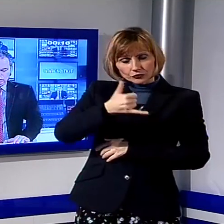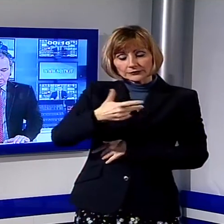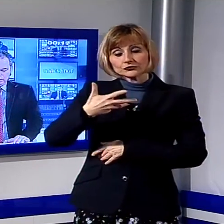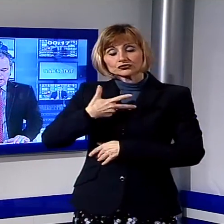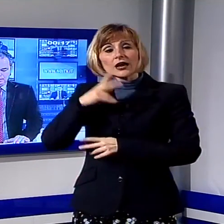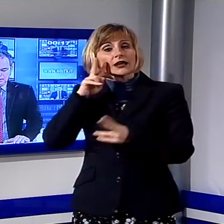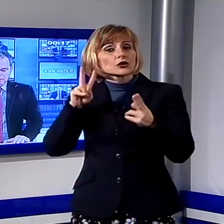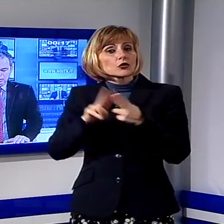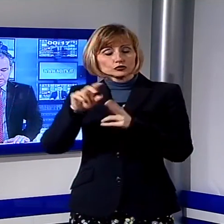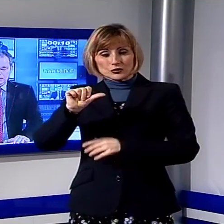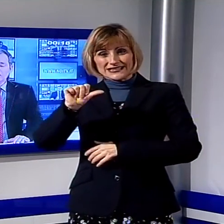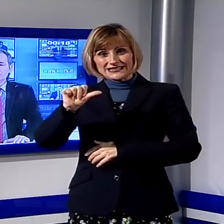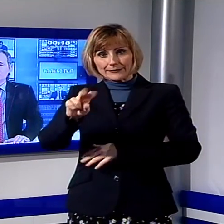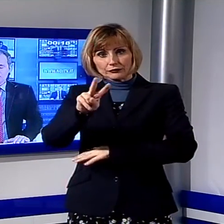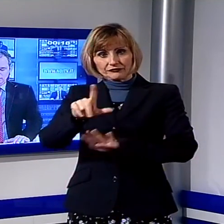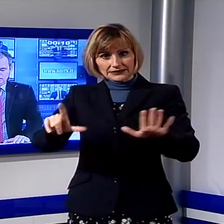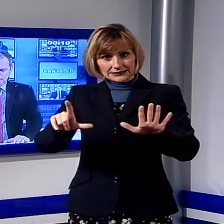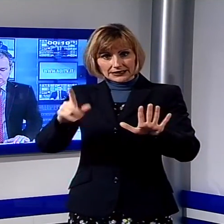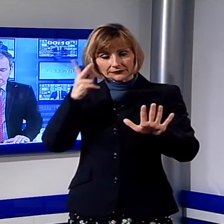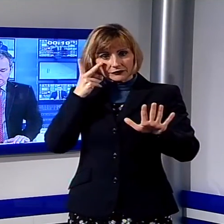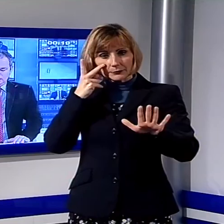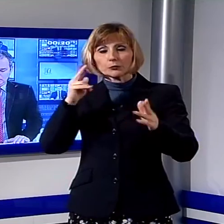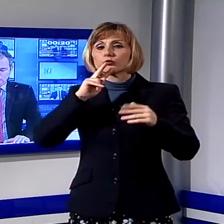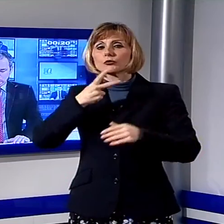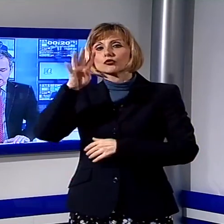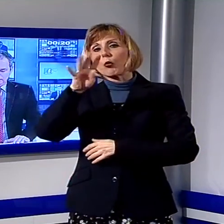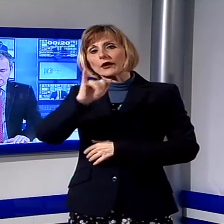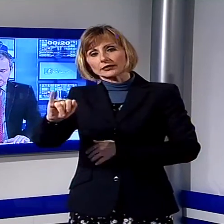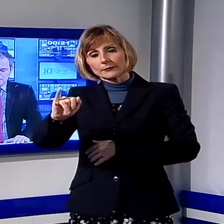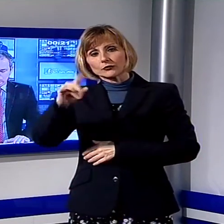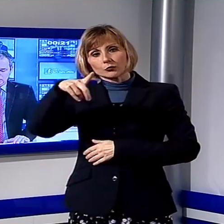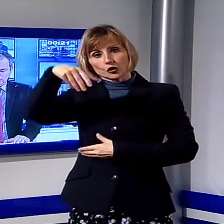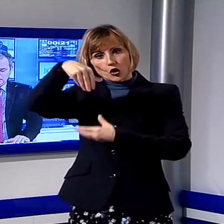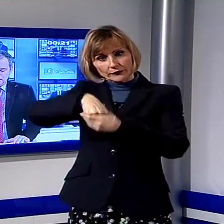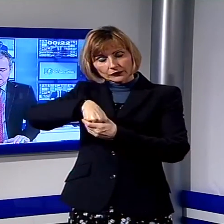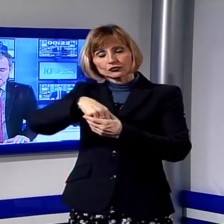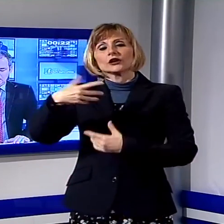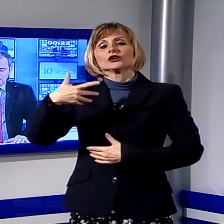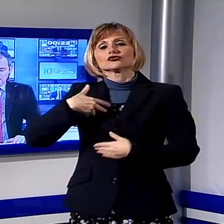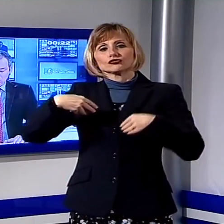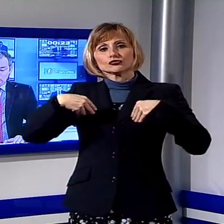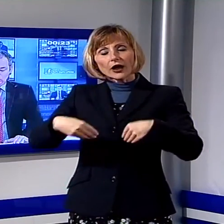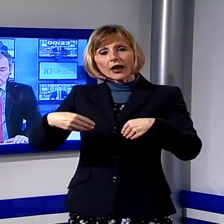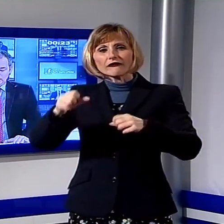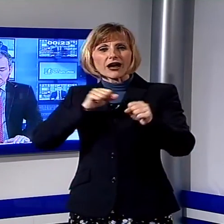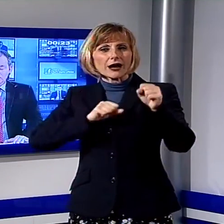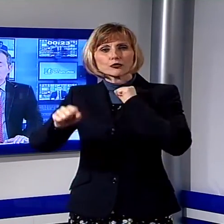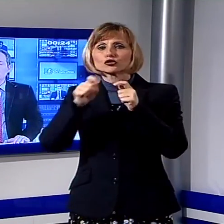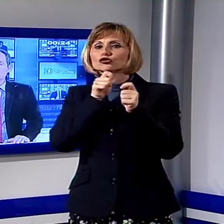in programma sabato 27 febbraio alle 16.30 a Palazzo Ducale vedrà protagonista il noto giornalista televisivo